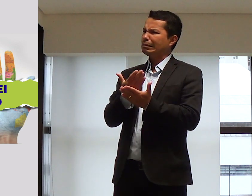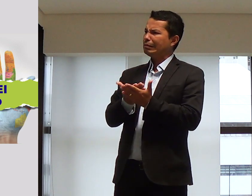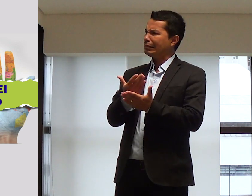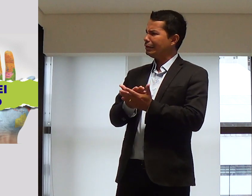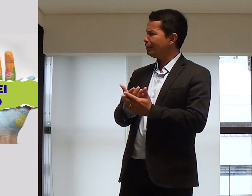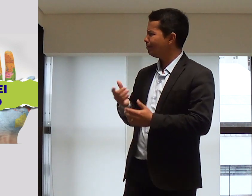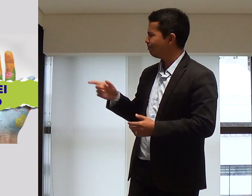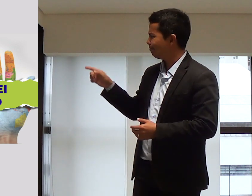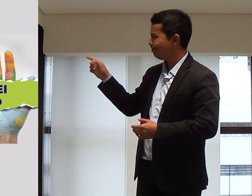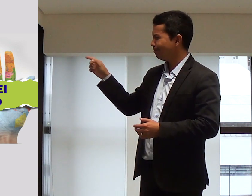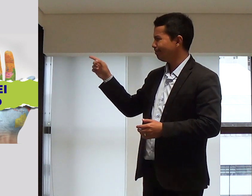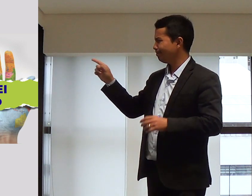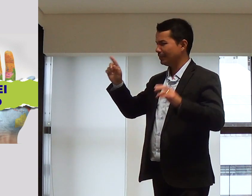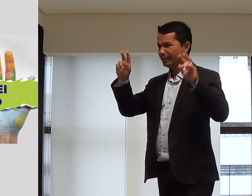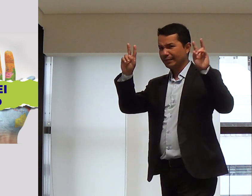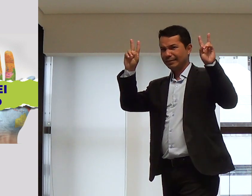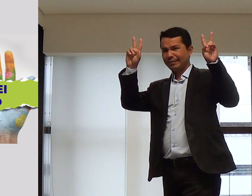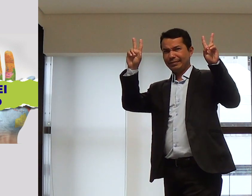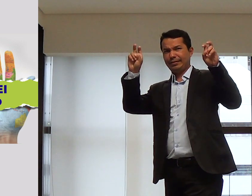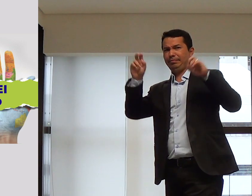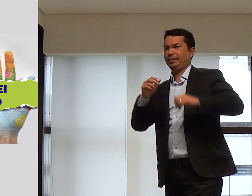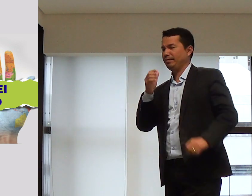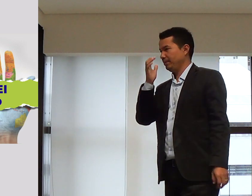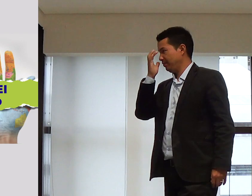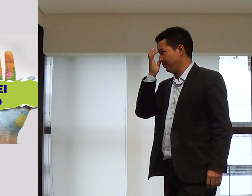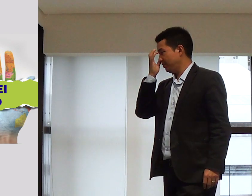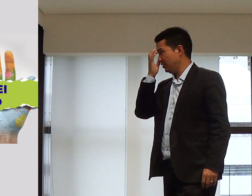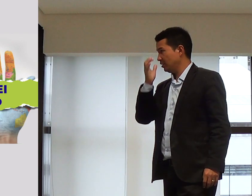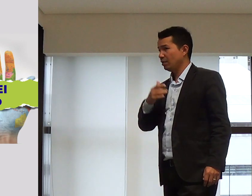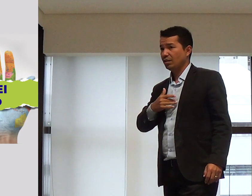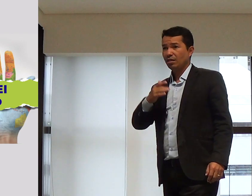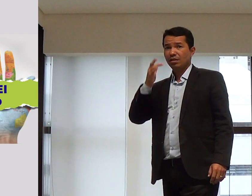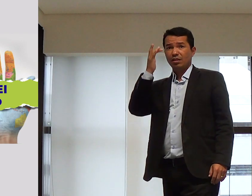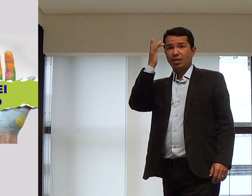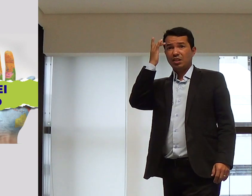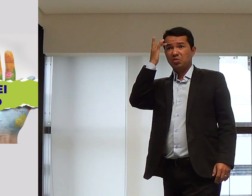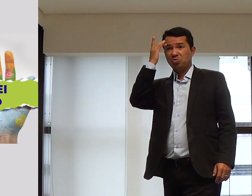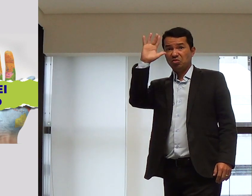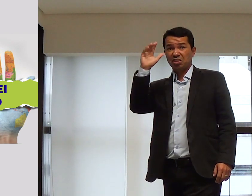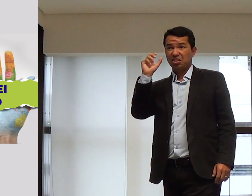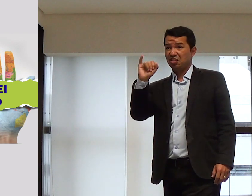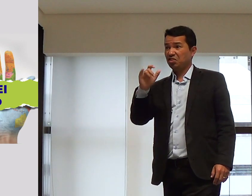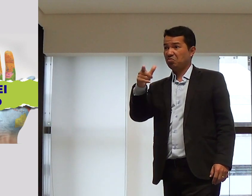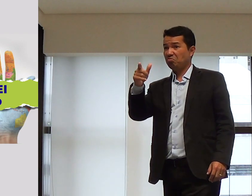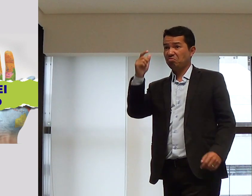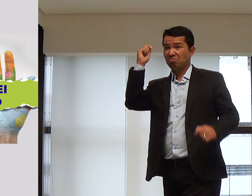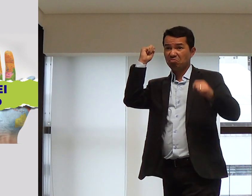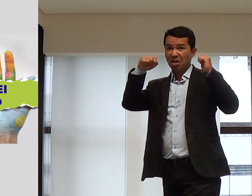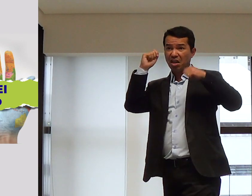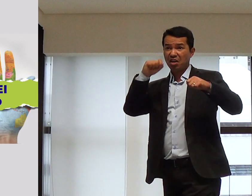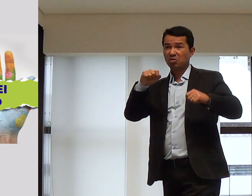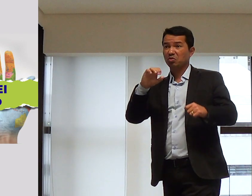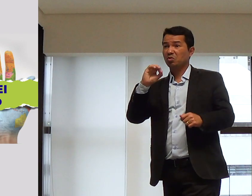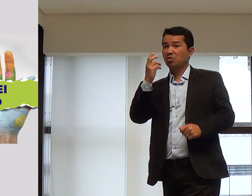Hoje nós estudaremos um tema muito bom. Um tema que eu não sei se você,